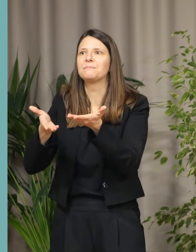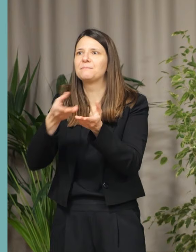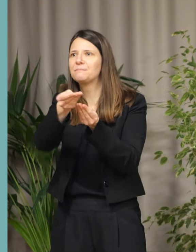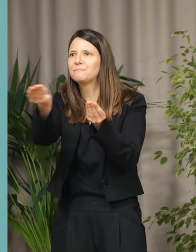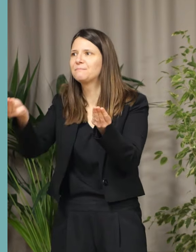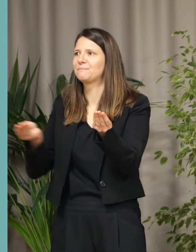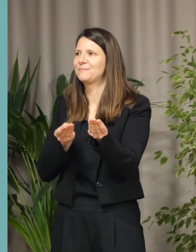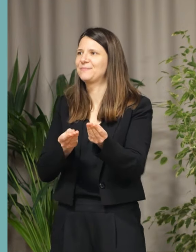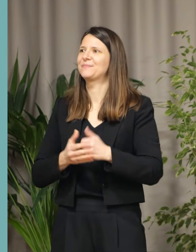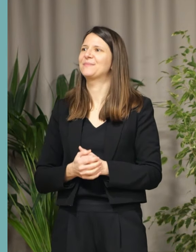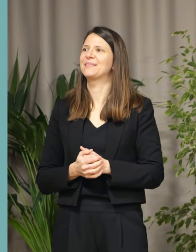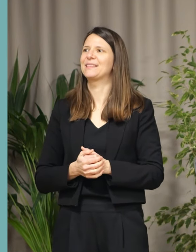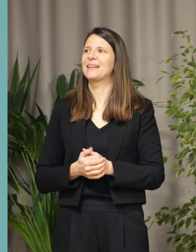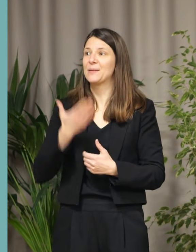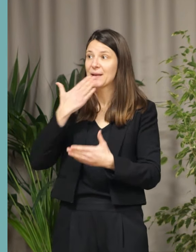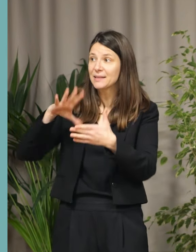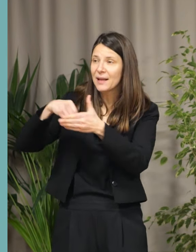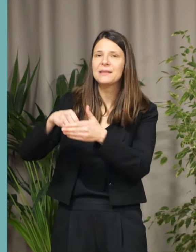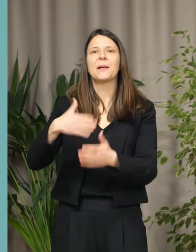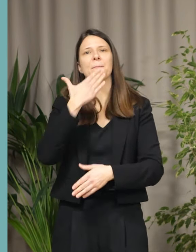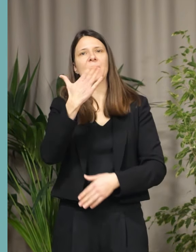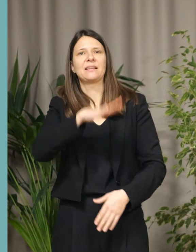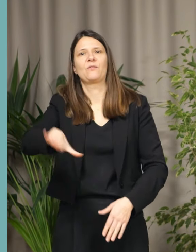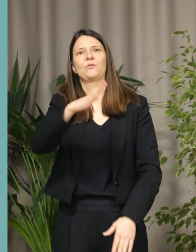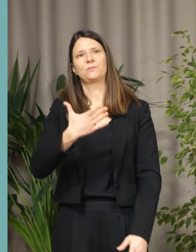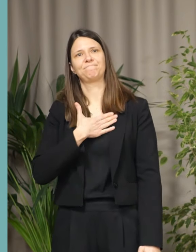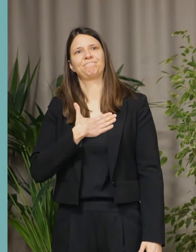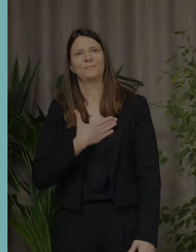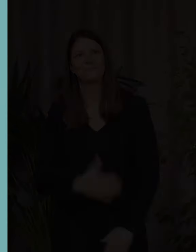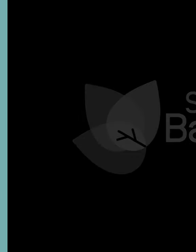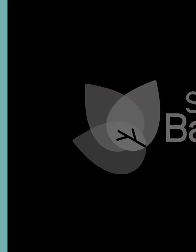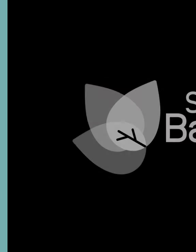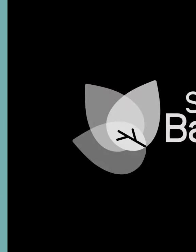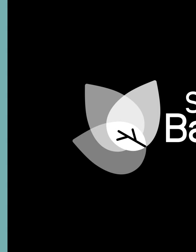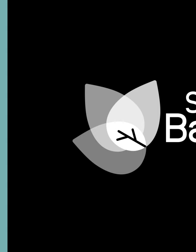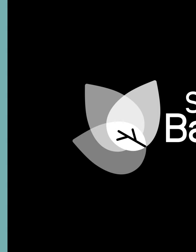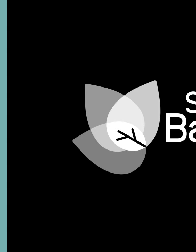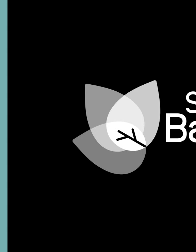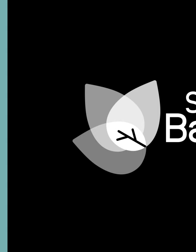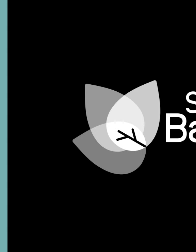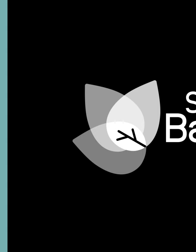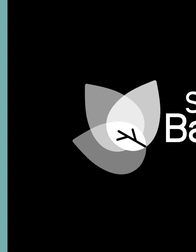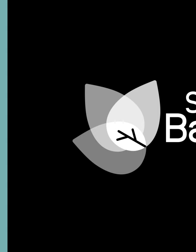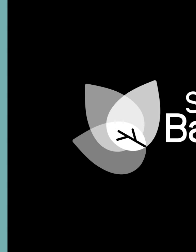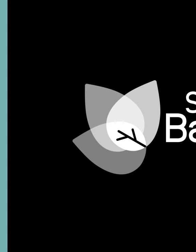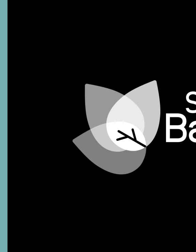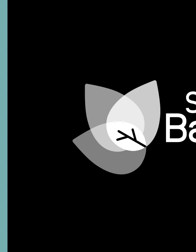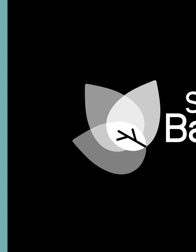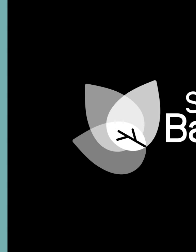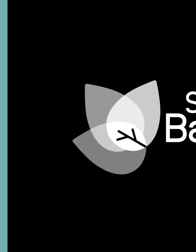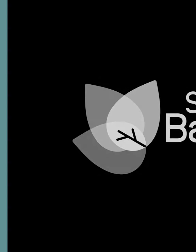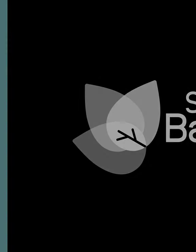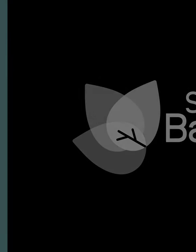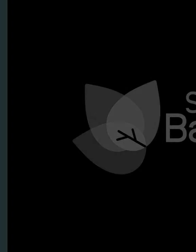merci à tous chaleureusement. Applaudissements Applaudissements Applaudissements